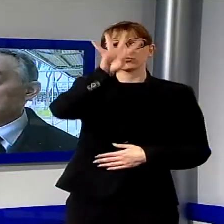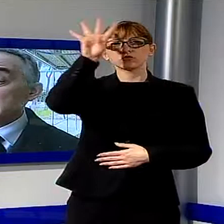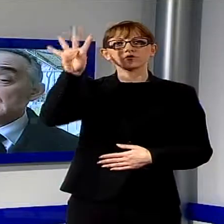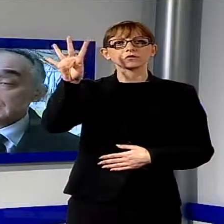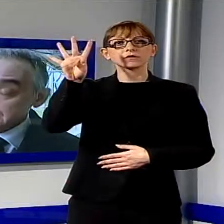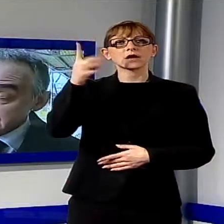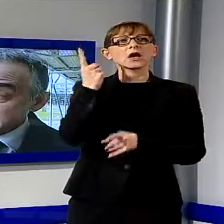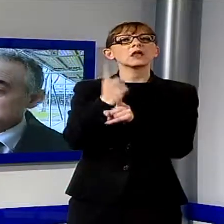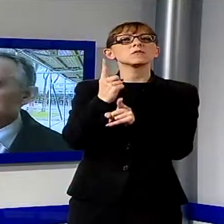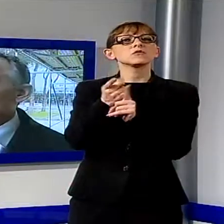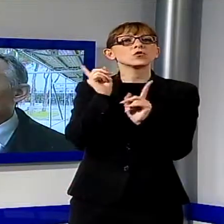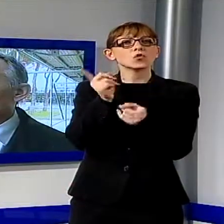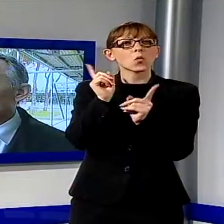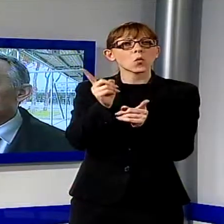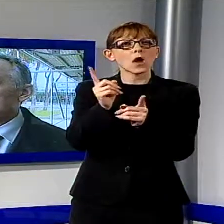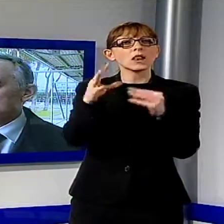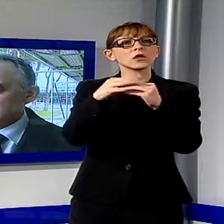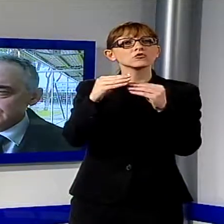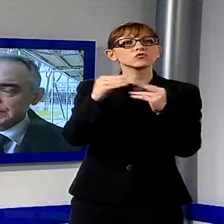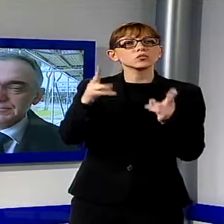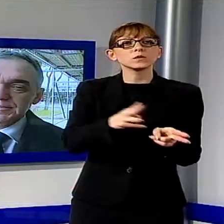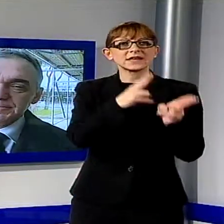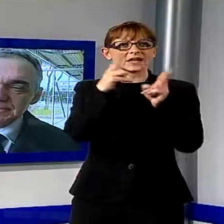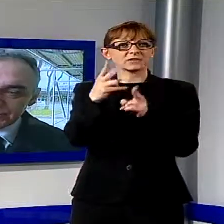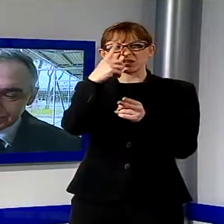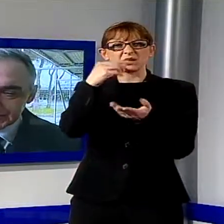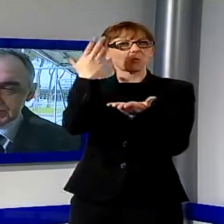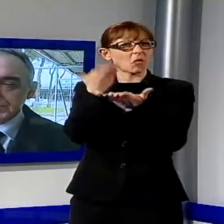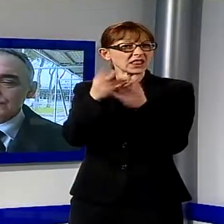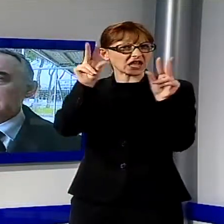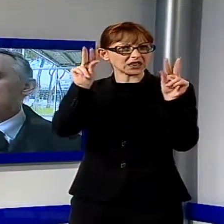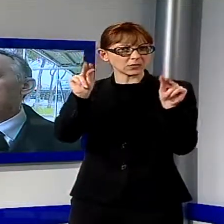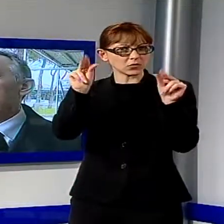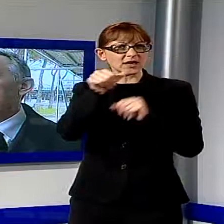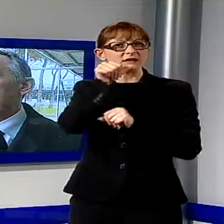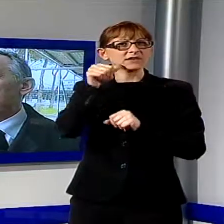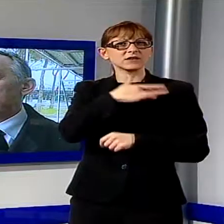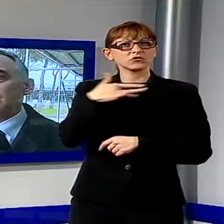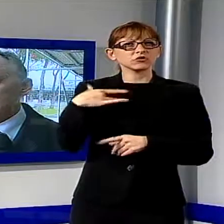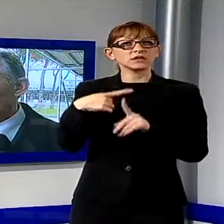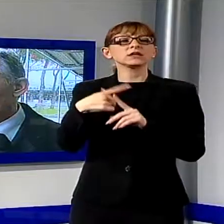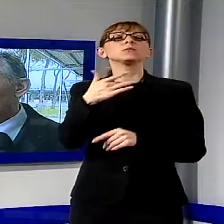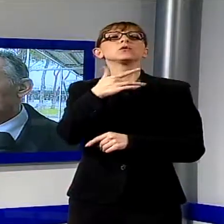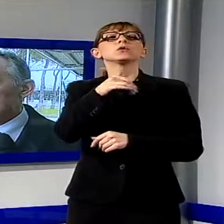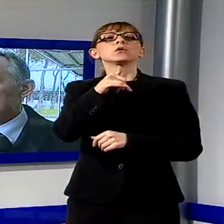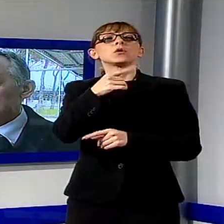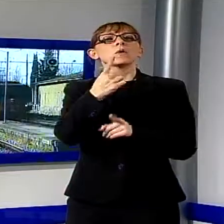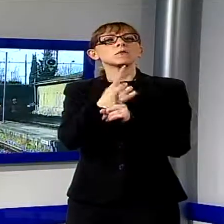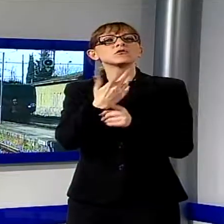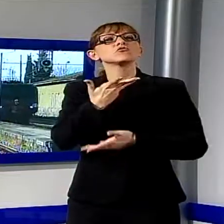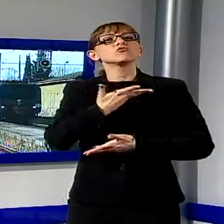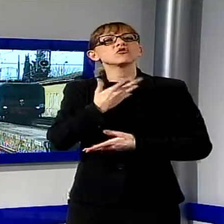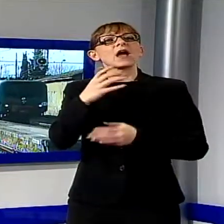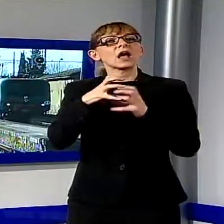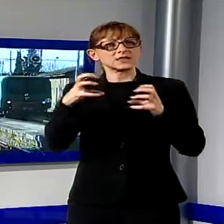trasporto adeguate, servono ai cittadini e alle aziende. Queste le parole con cui il Presidente della Regione, Enrico Rossi, ha